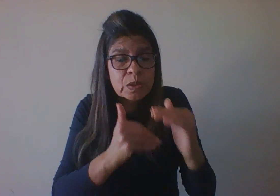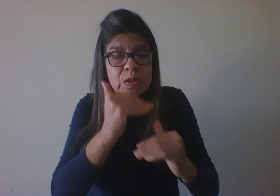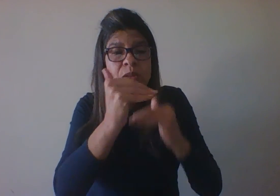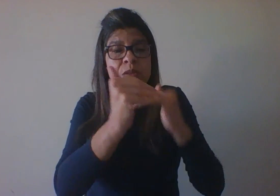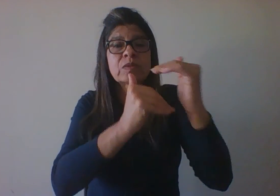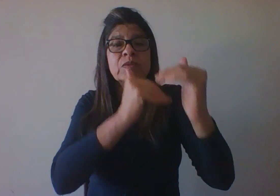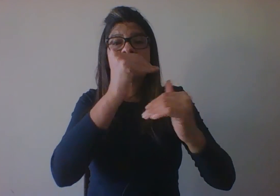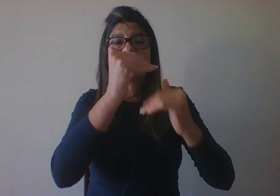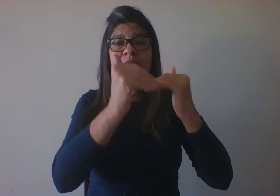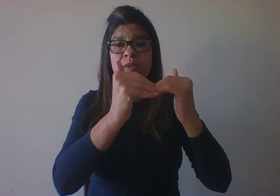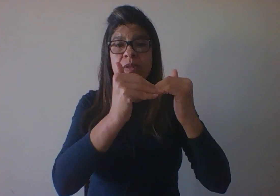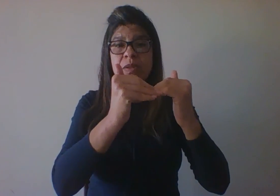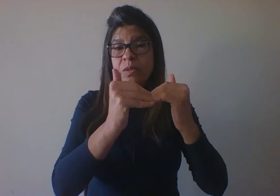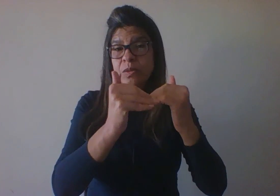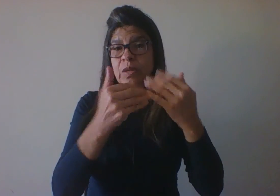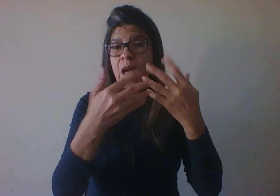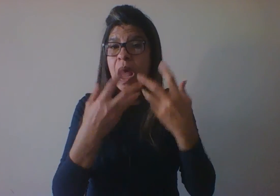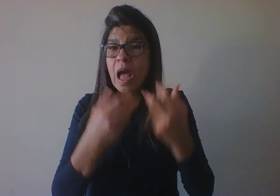característica puriteórica.